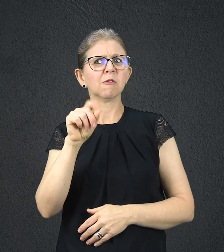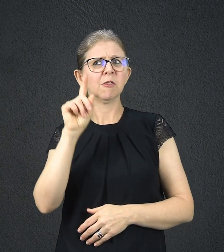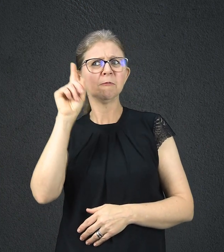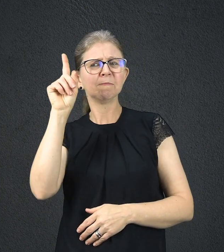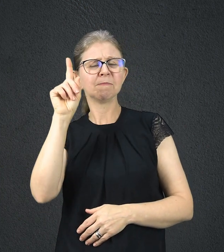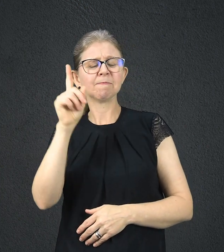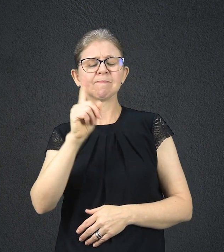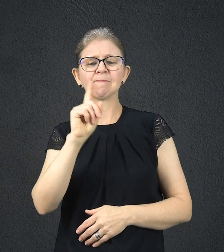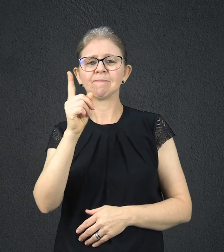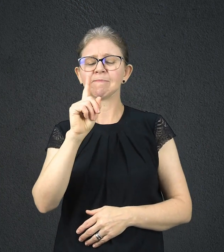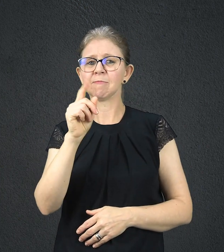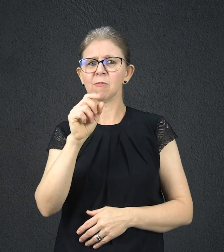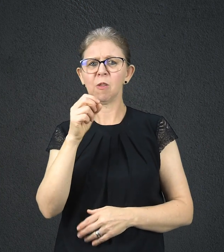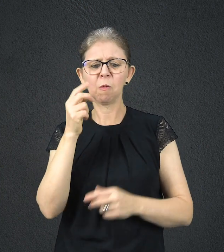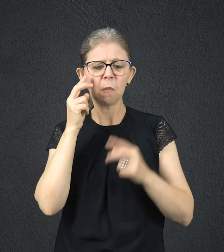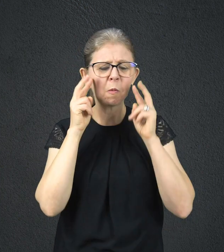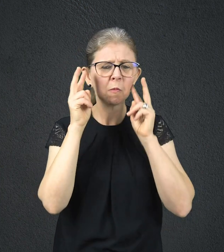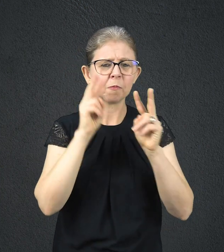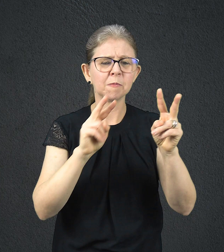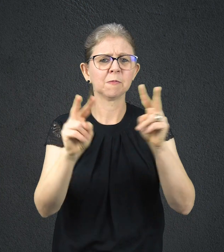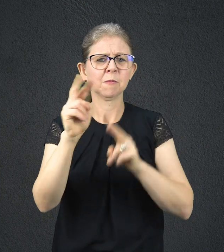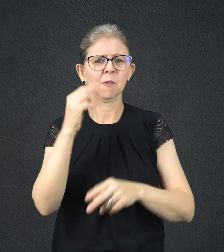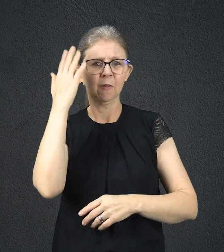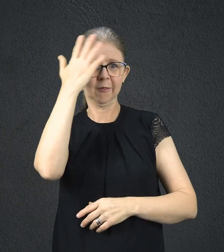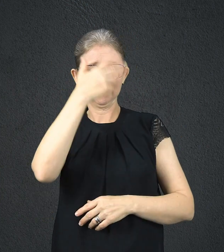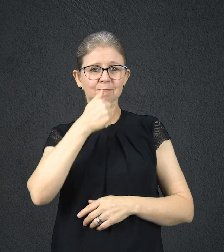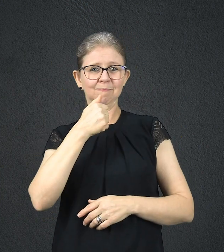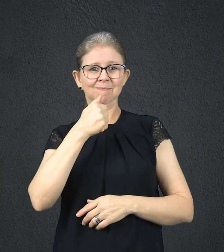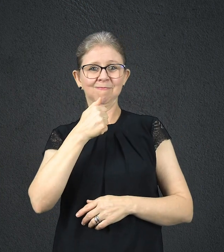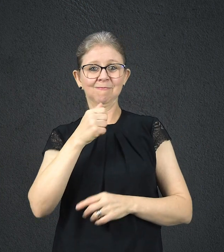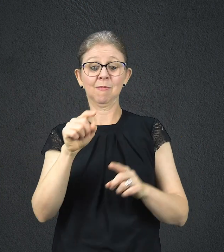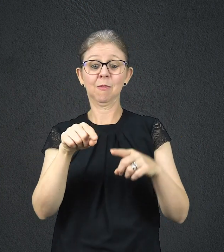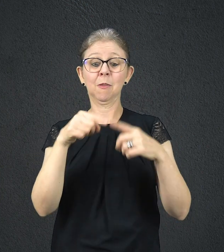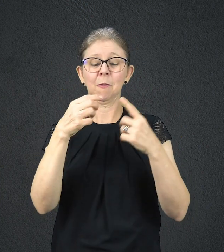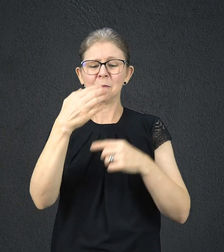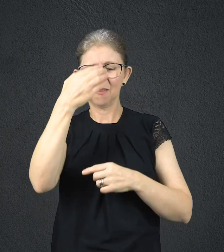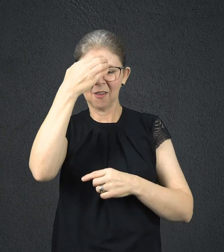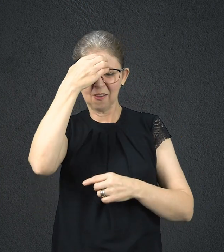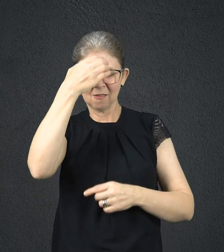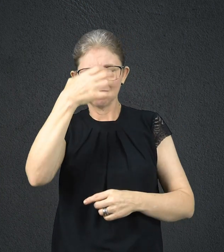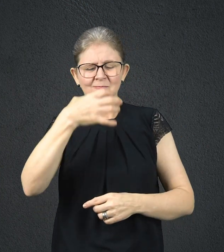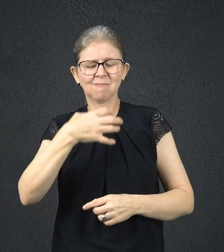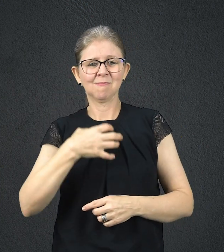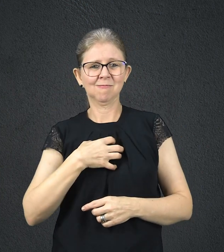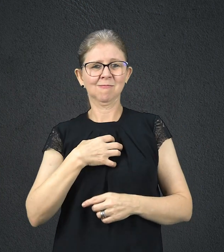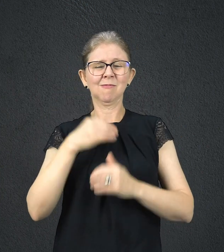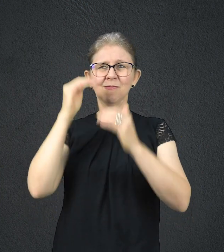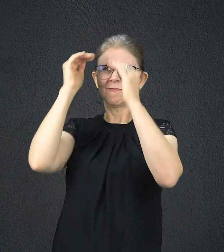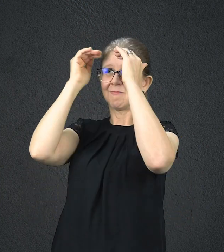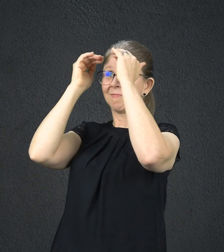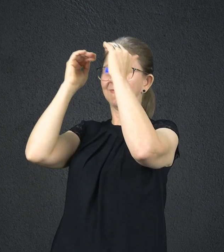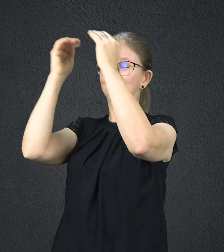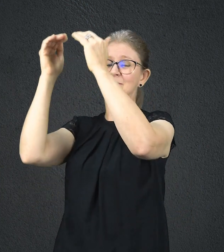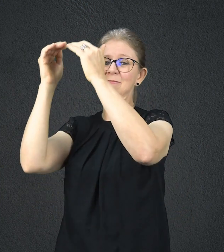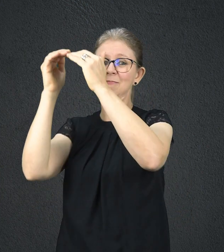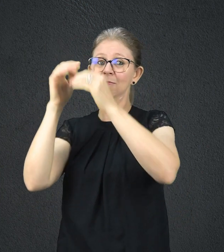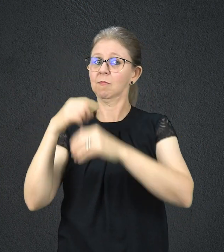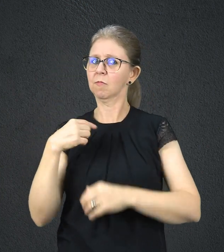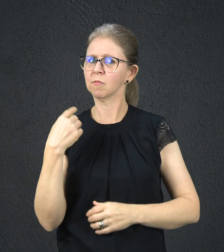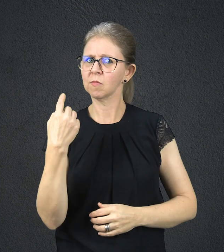submissão a Deus. É muito fácil deixar-se enganar pela aparência de alguém. A pinta de galã de um rapaz ou a